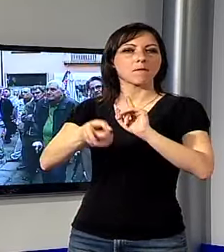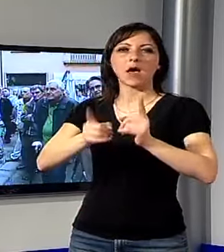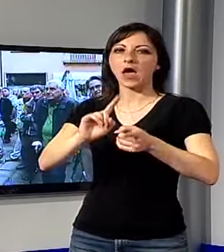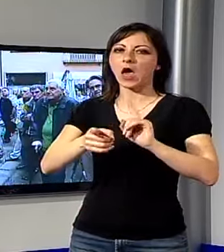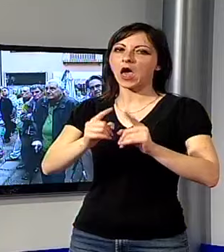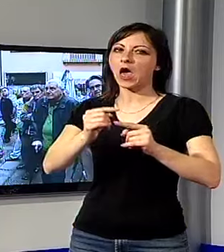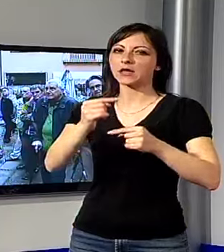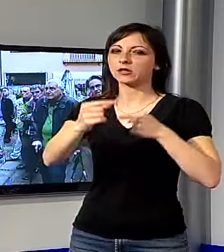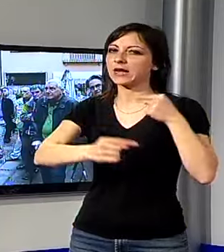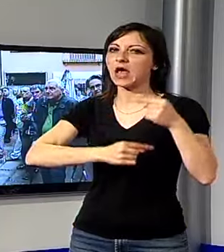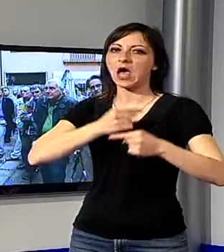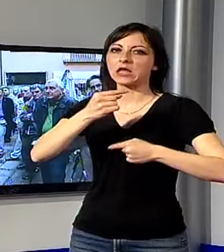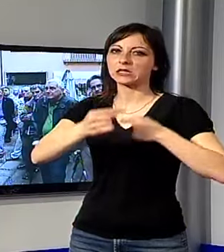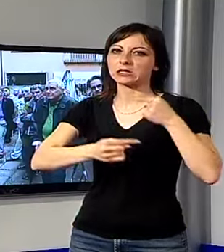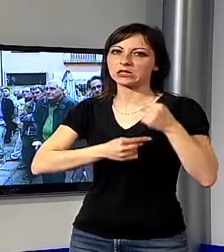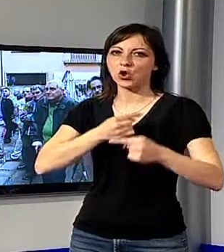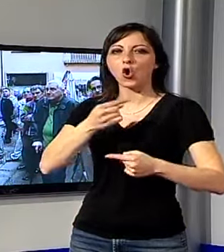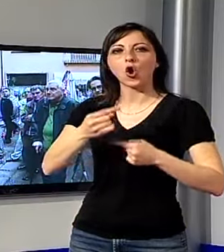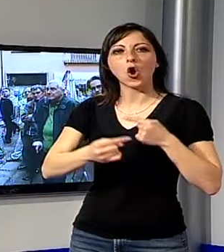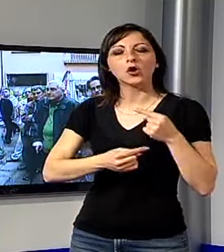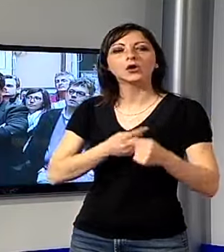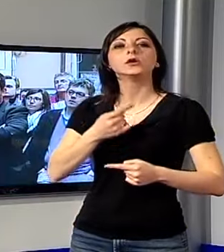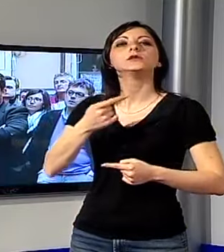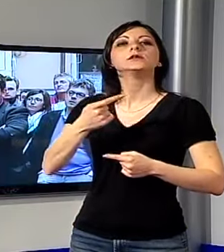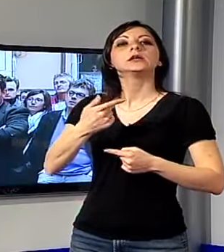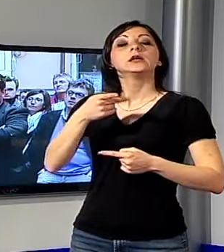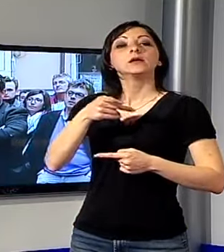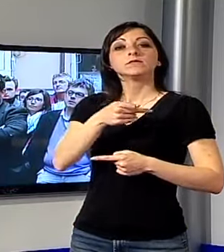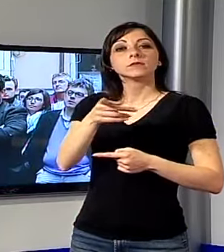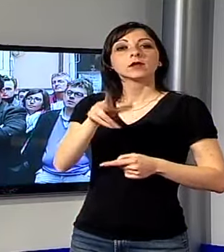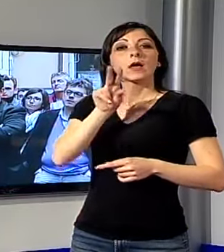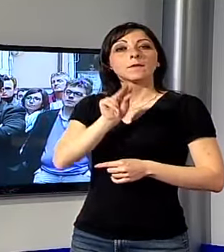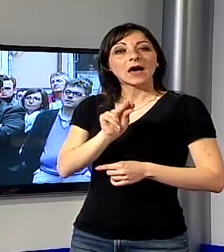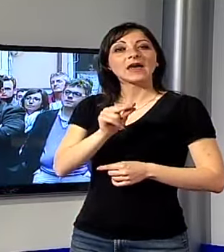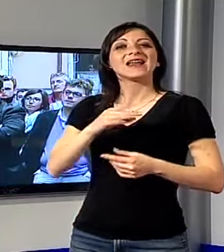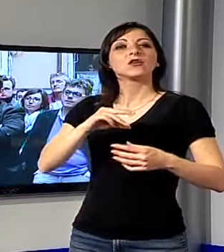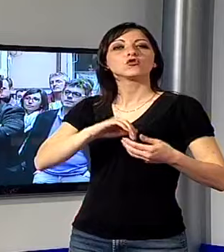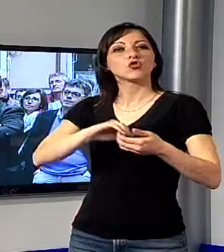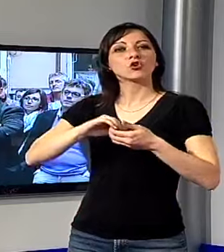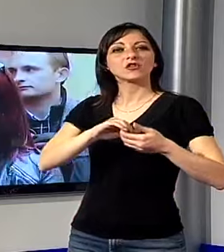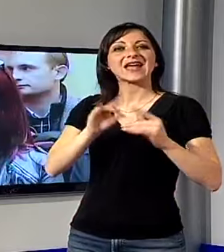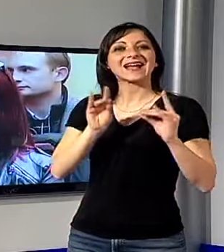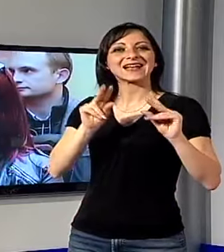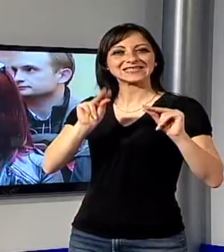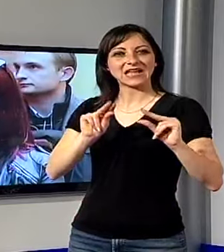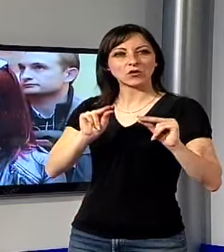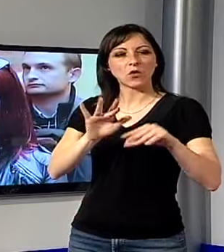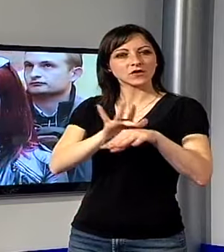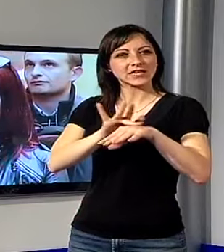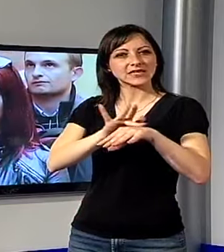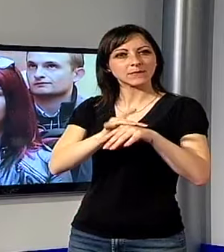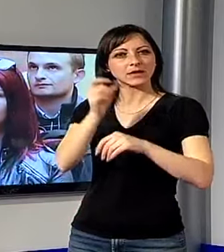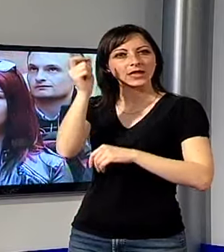tradizionali dei riferimenti partitici che parlano soprattutto alla società di Castelnuovo, alle sue sensibilità, alle sue